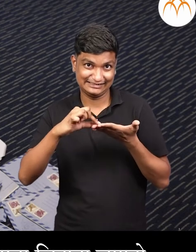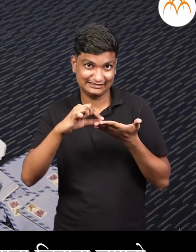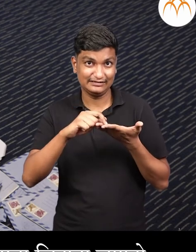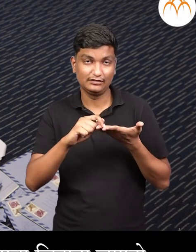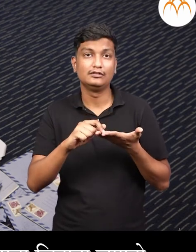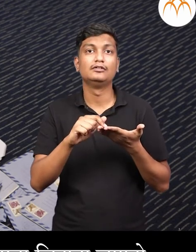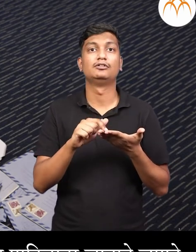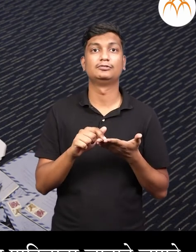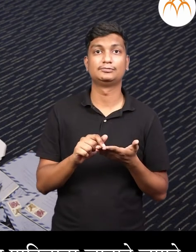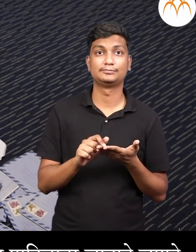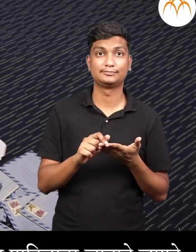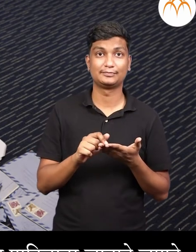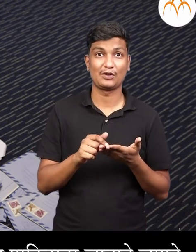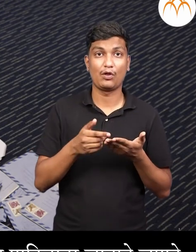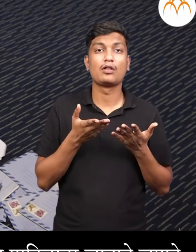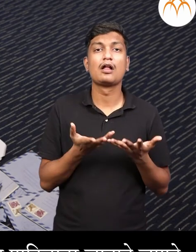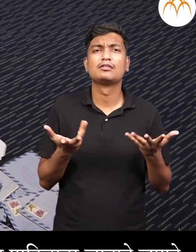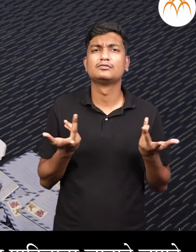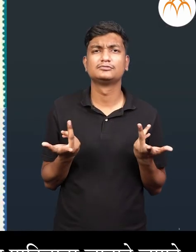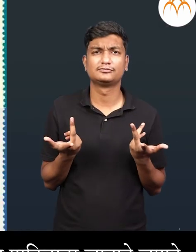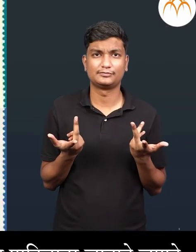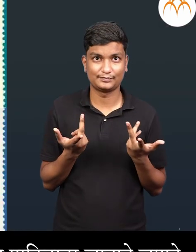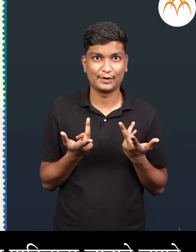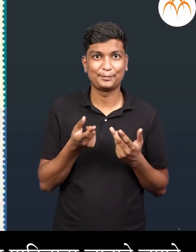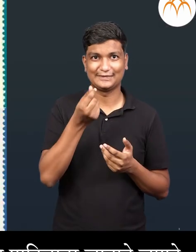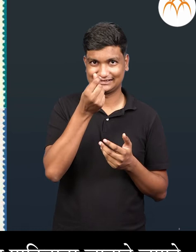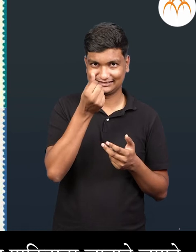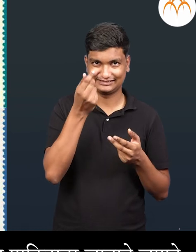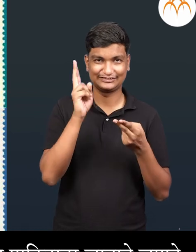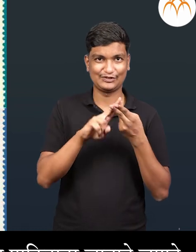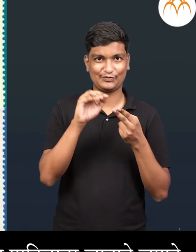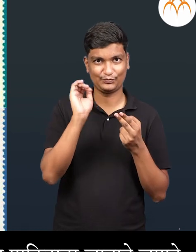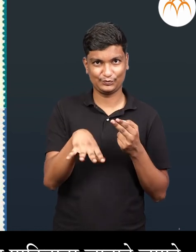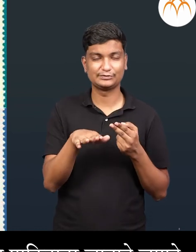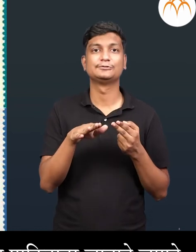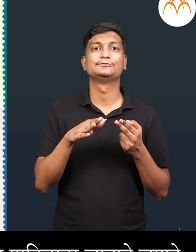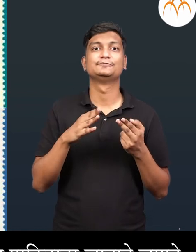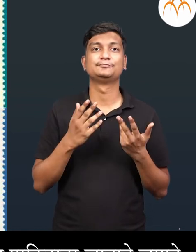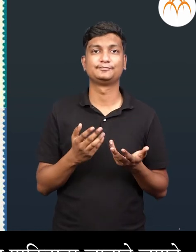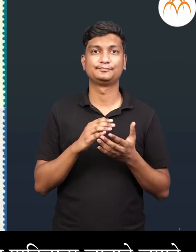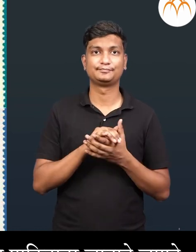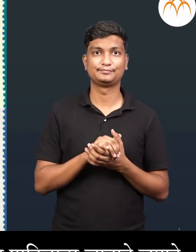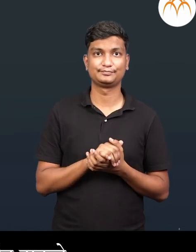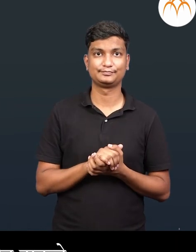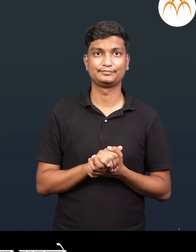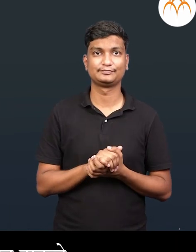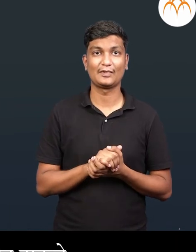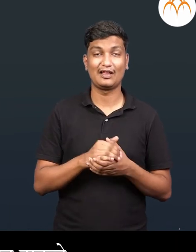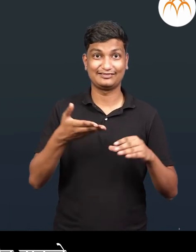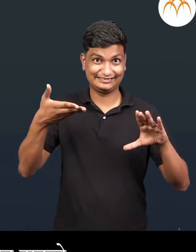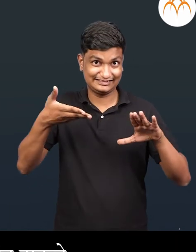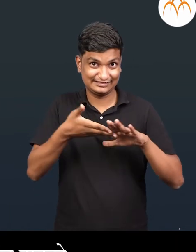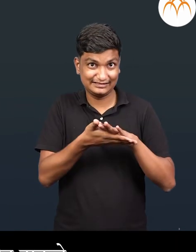लागतो। पाकिटाचा वजना प्रमाणे त्या कीमती से तिकेट पाकिटावर लावावे लगते असे